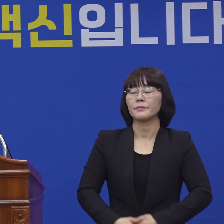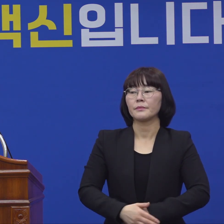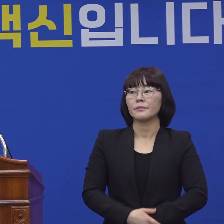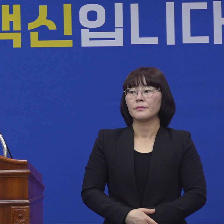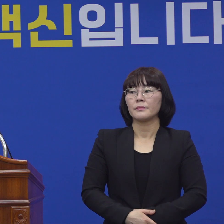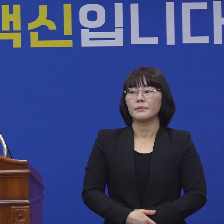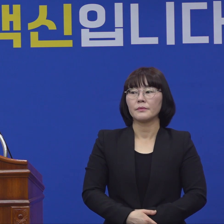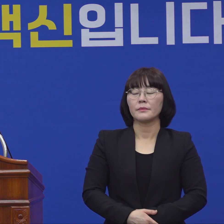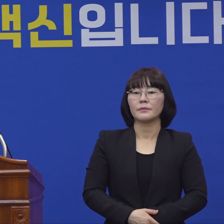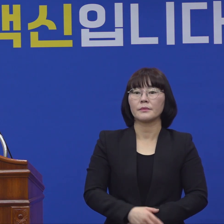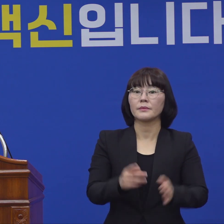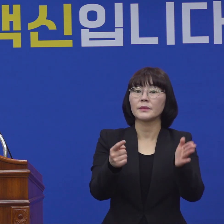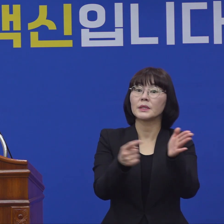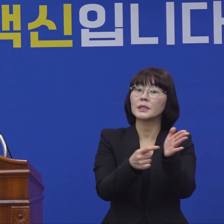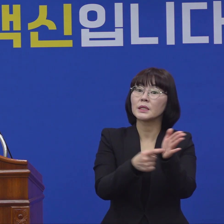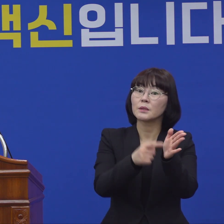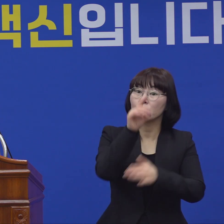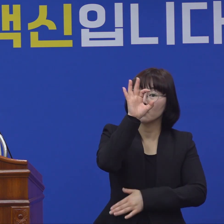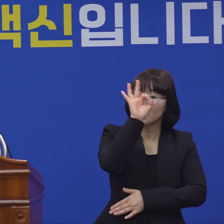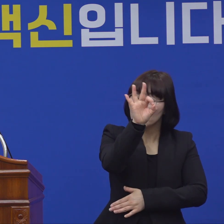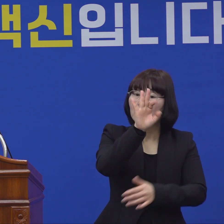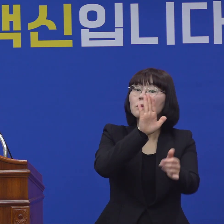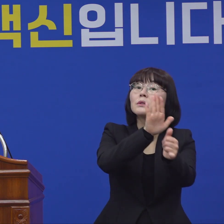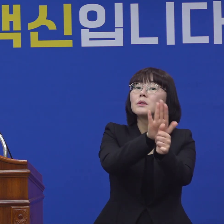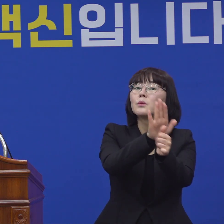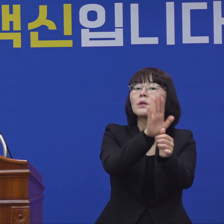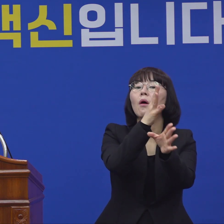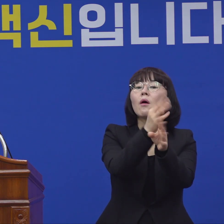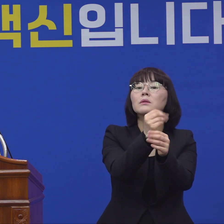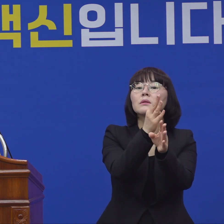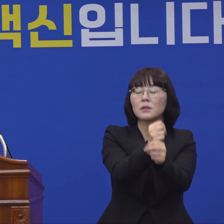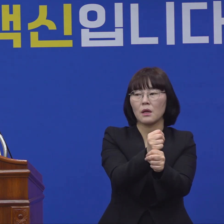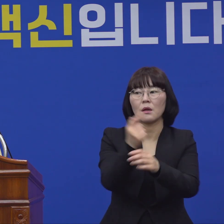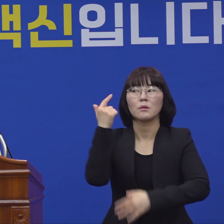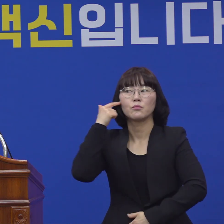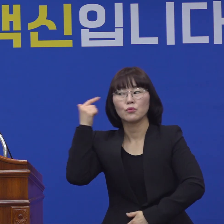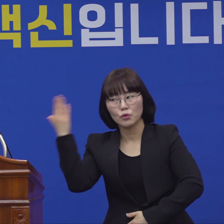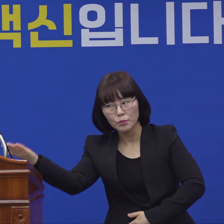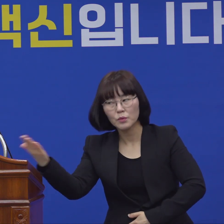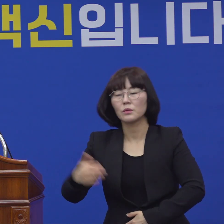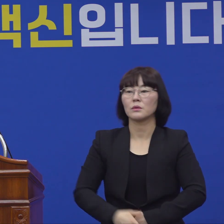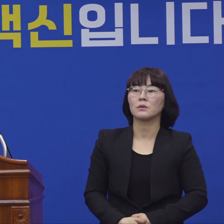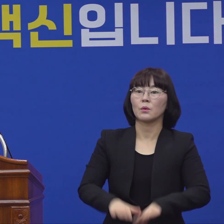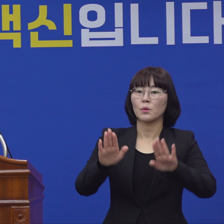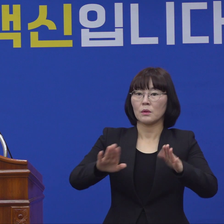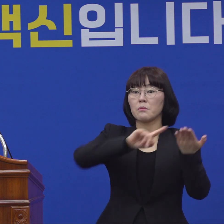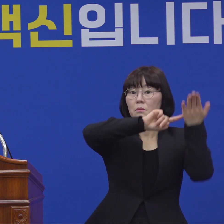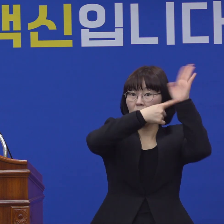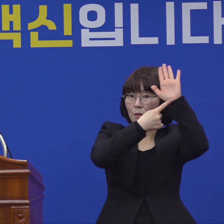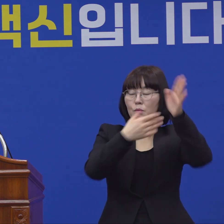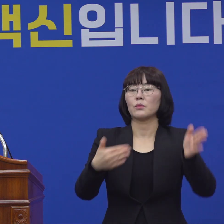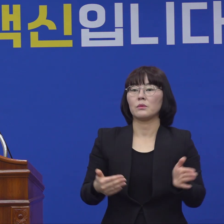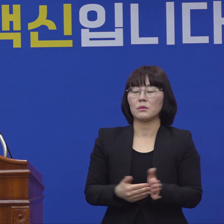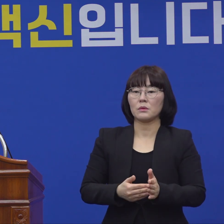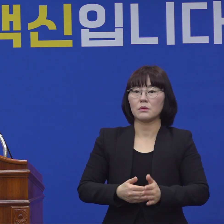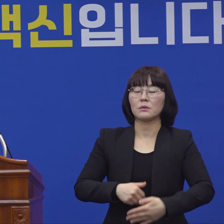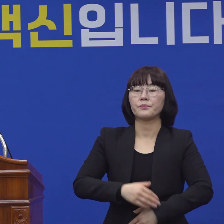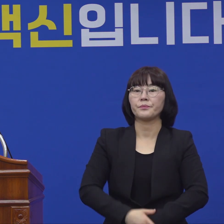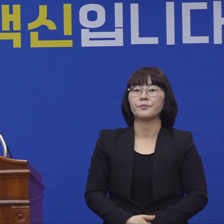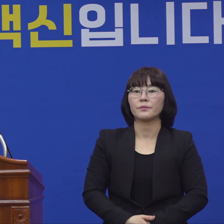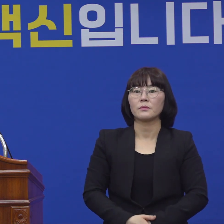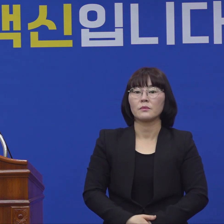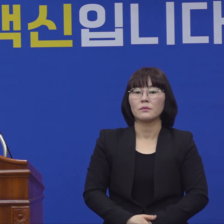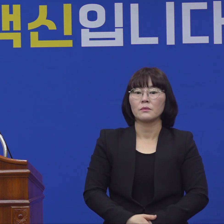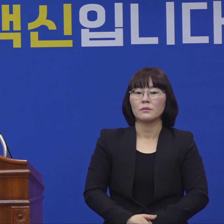생계자금 지급 시점에 대해서 아침에 제가 다시 한번 브리핑을 드렸습니다만 이 점에